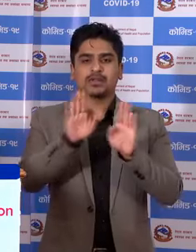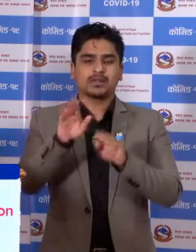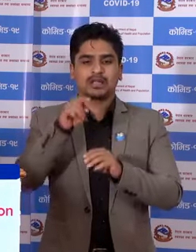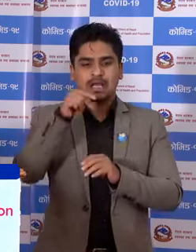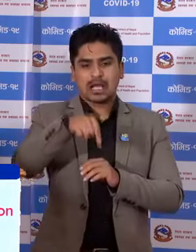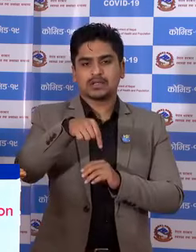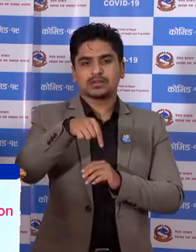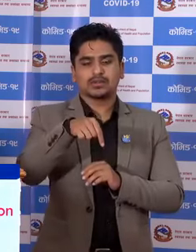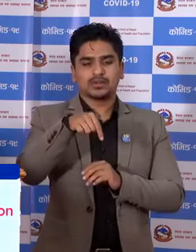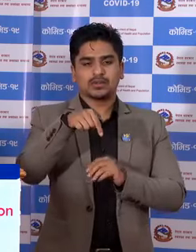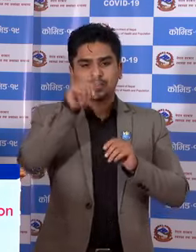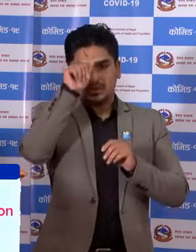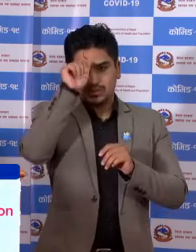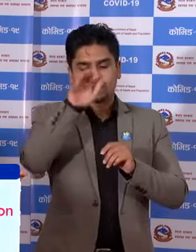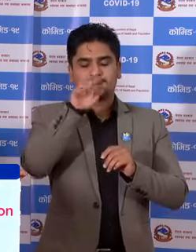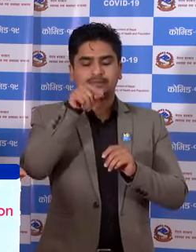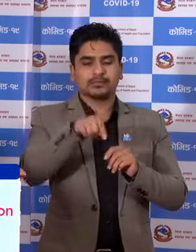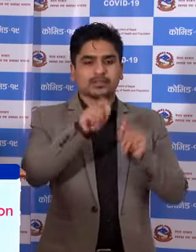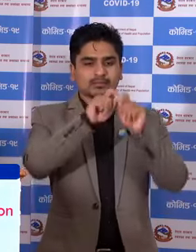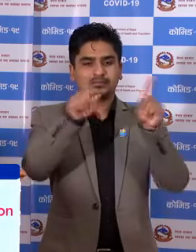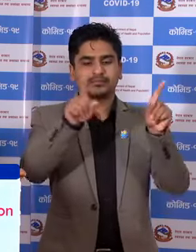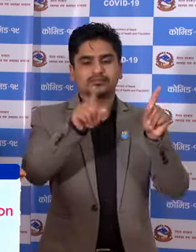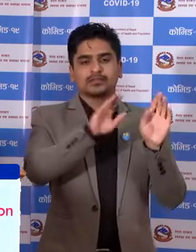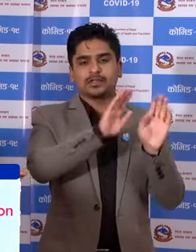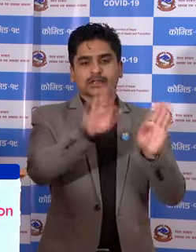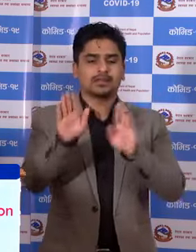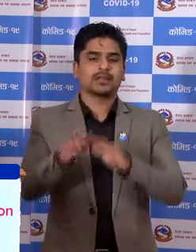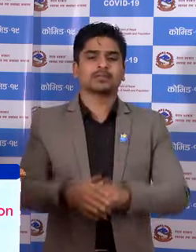बाद आज अको यो अपदेट एईनेरा बंद गर्द छो धन्य बाद